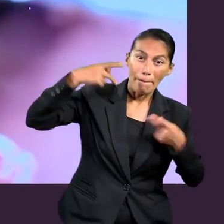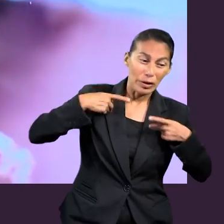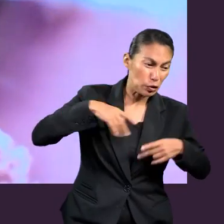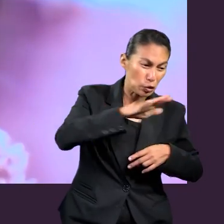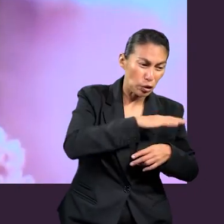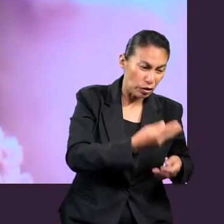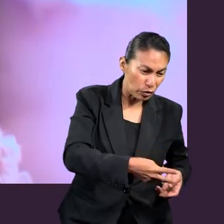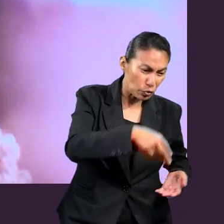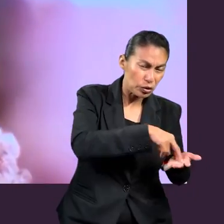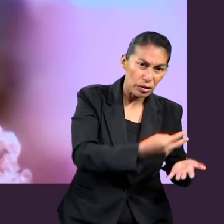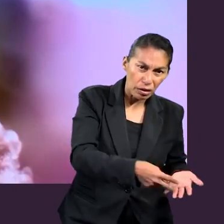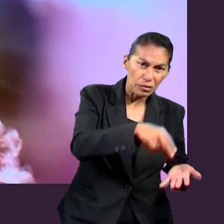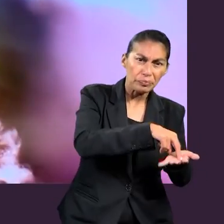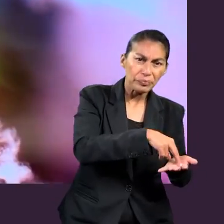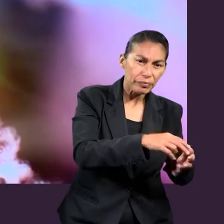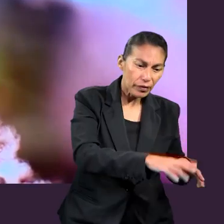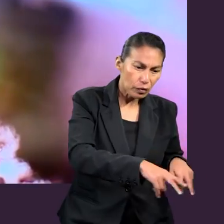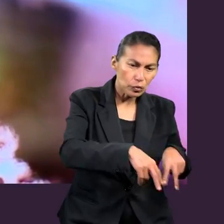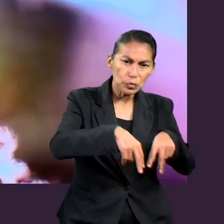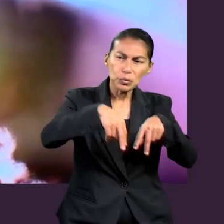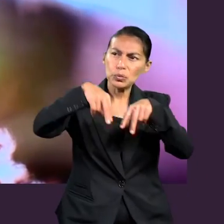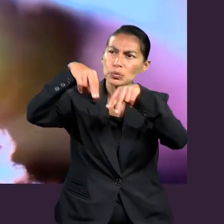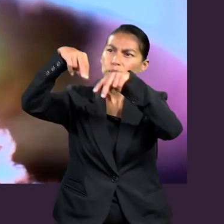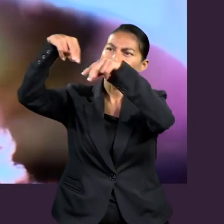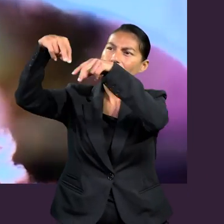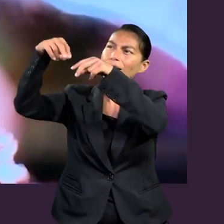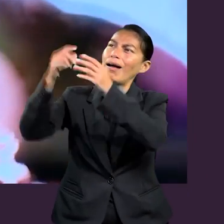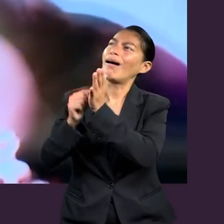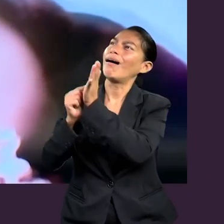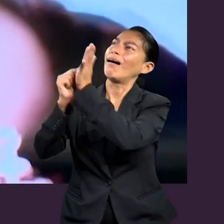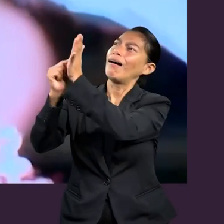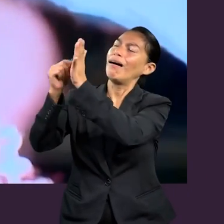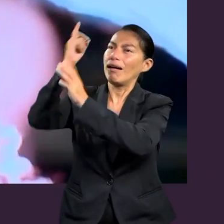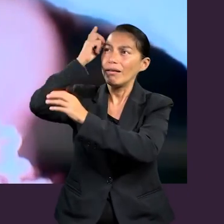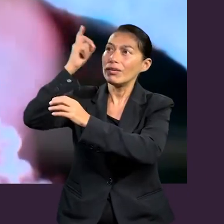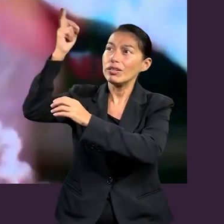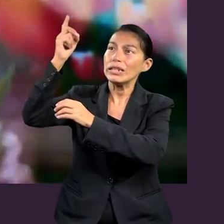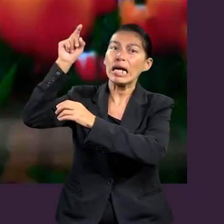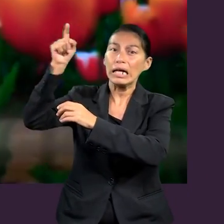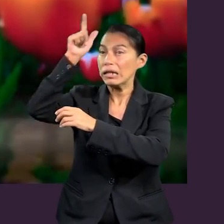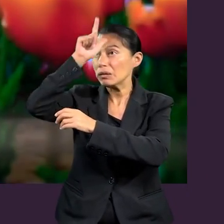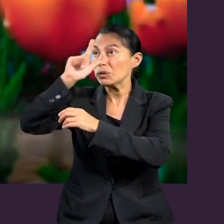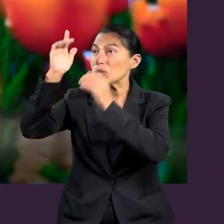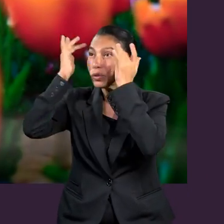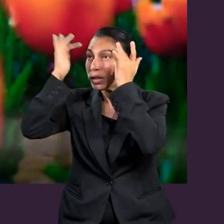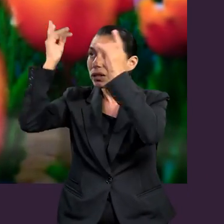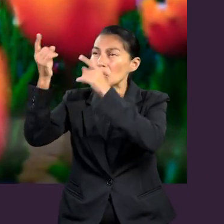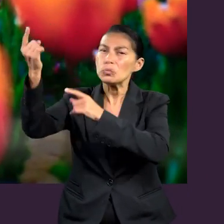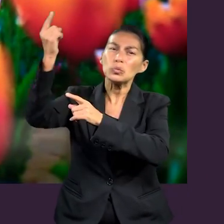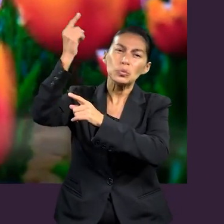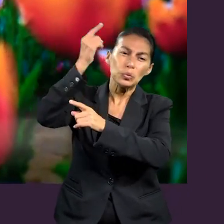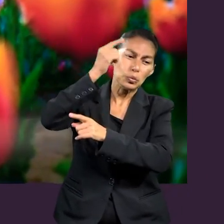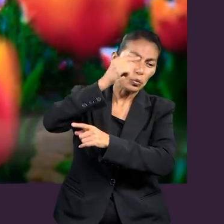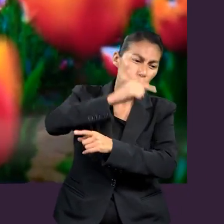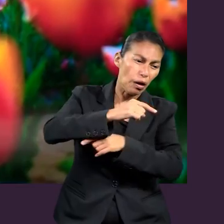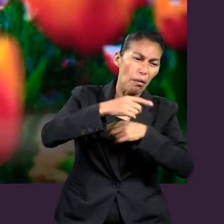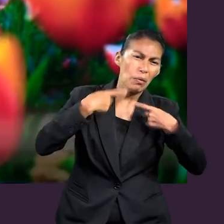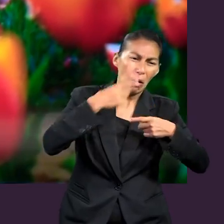La ascensión, Cristo lleva como trofeos a los que resucitaron cuando Él resucitó, y ahora descienden